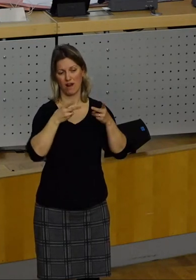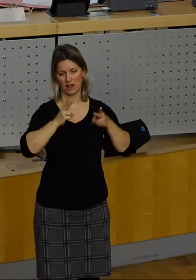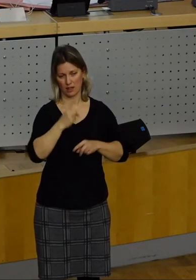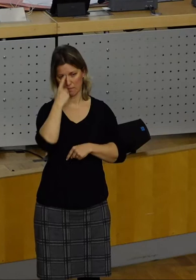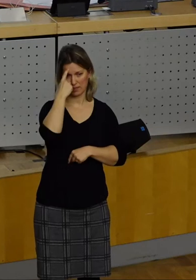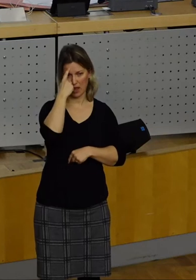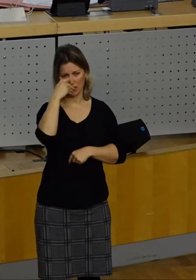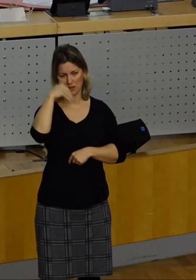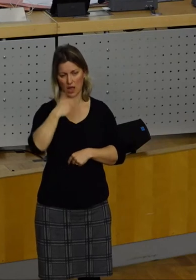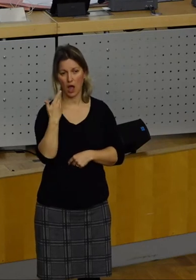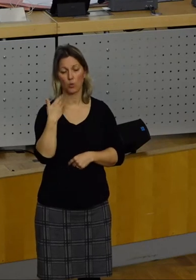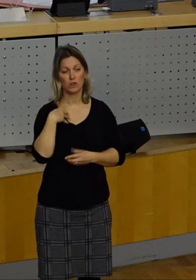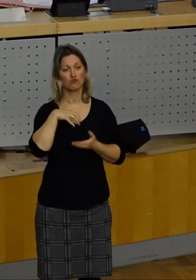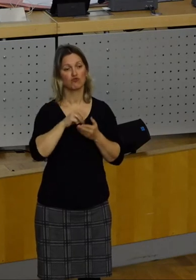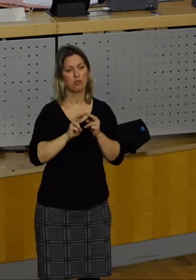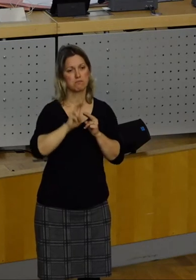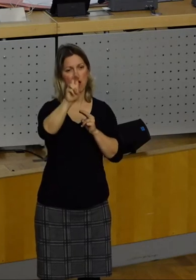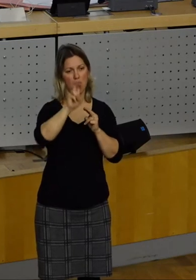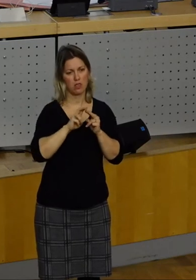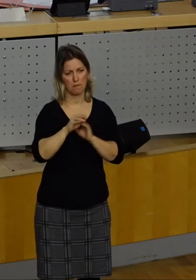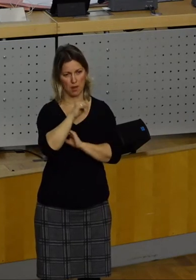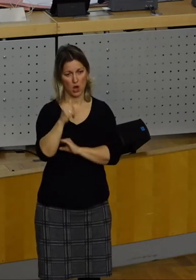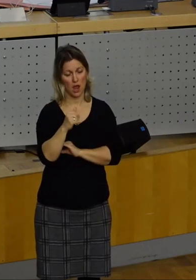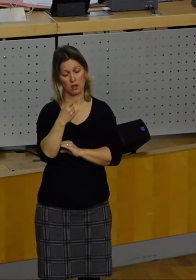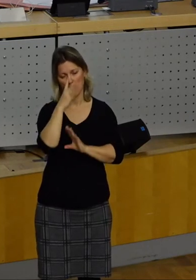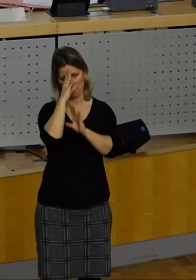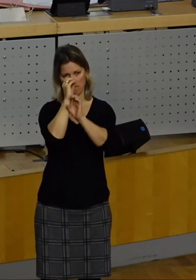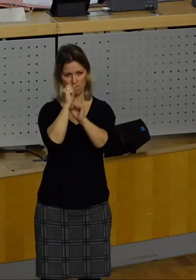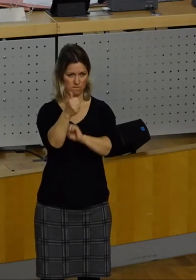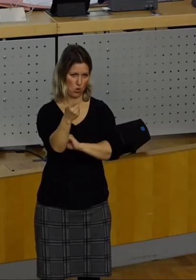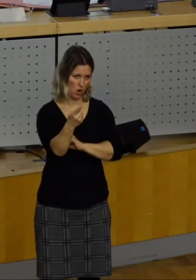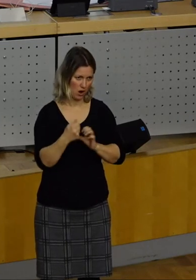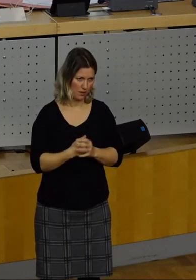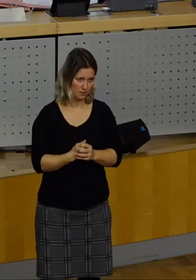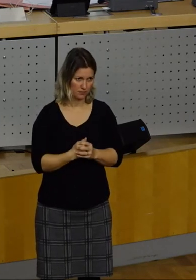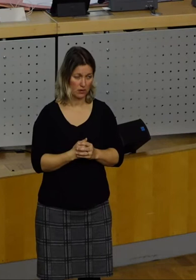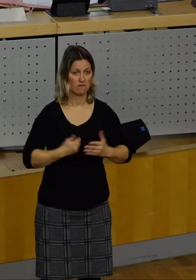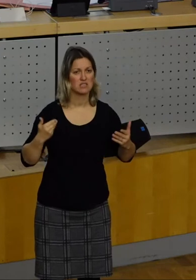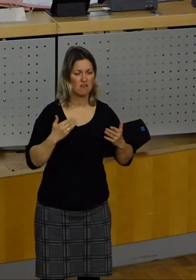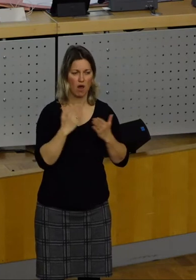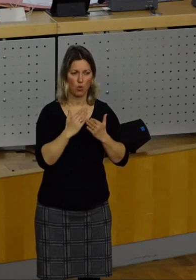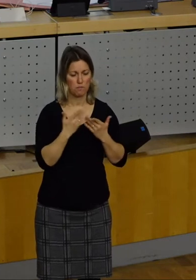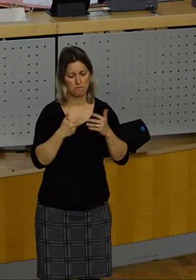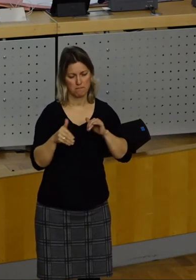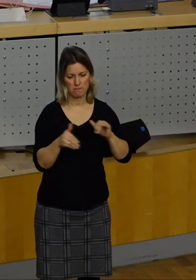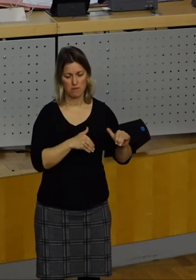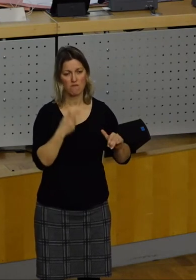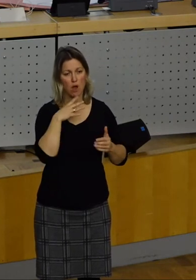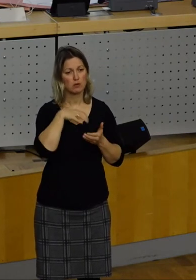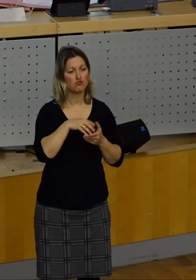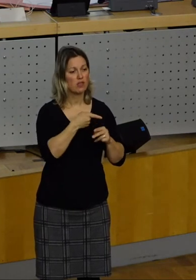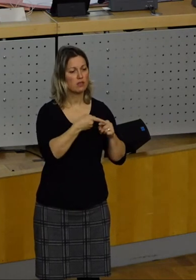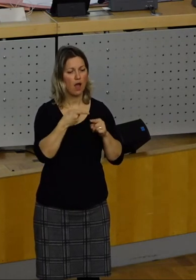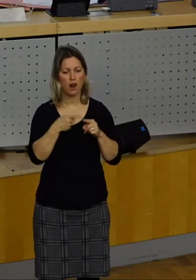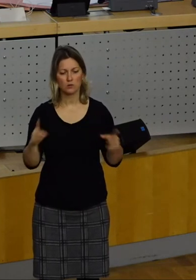vorlagen und weil das Stadtbahnprojekt Priorität hat, was, wie müssen wir nicht weiter darüber sprechen, hier wichtige Stadtteile miteinander